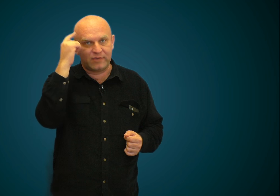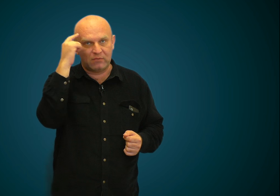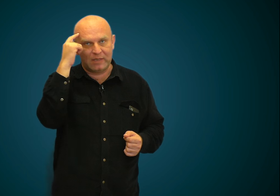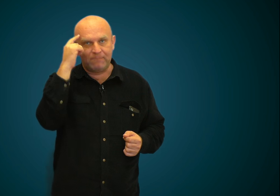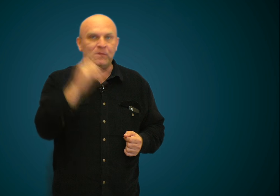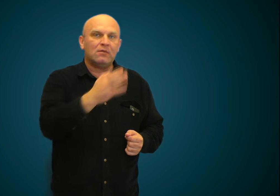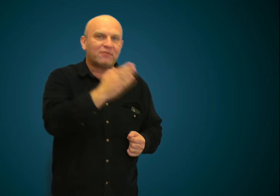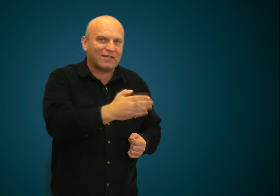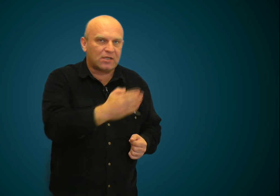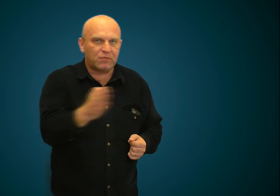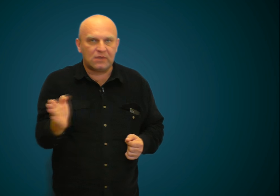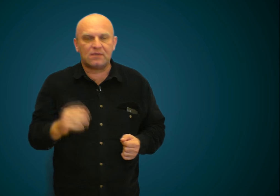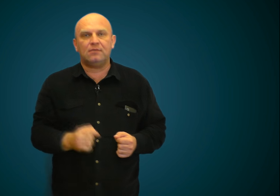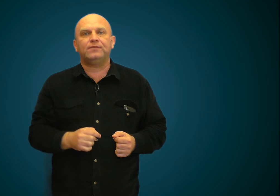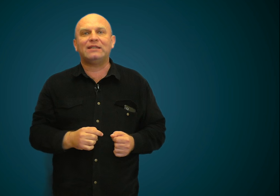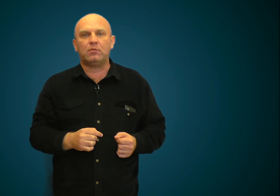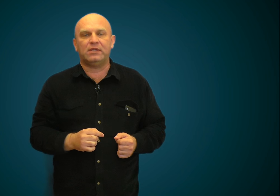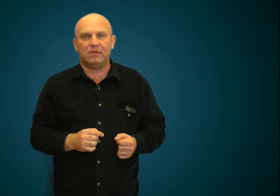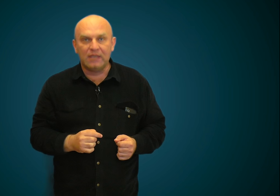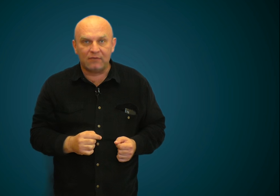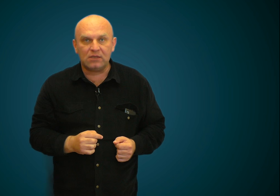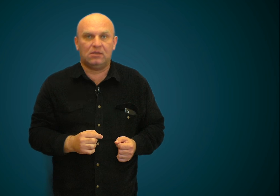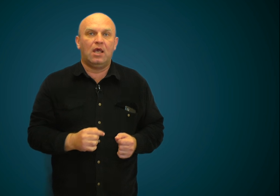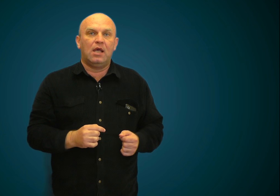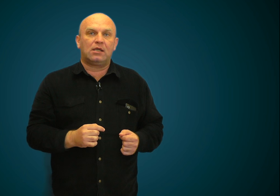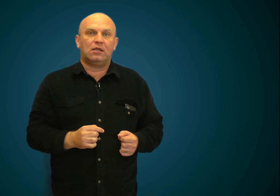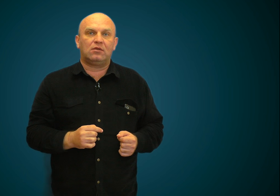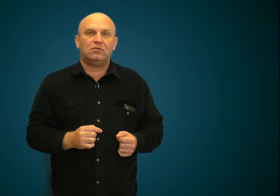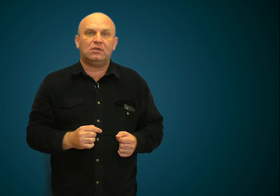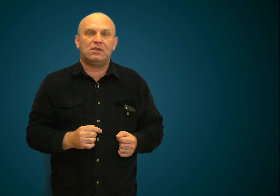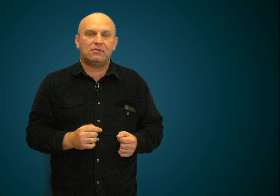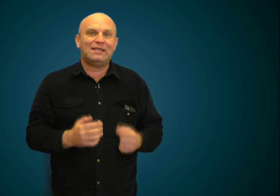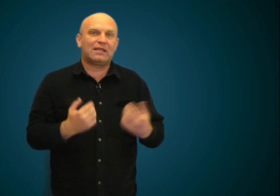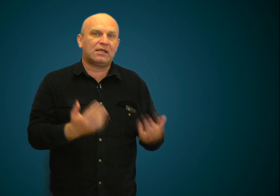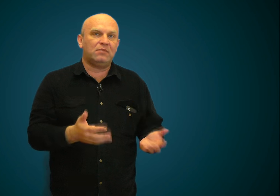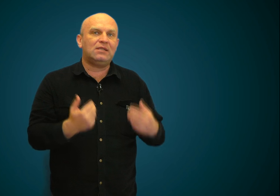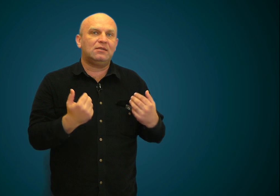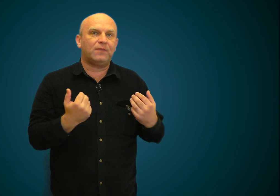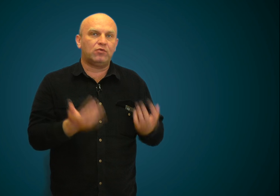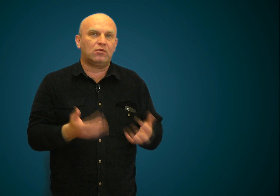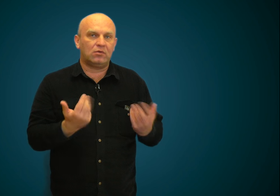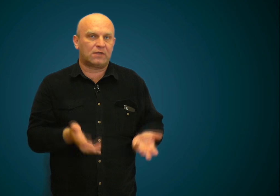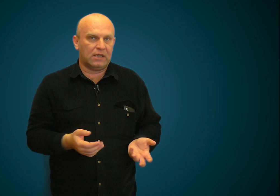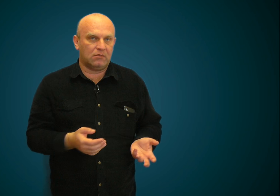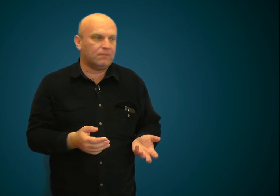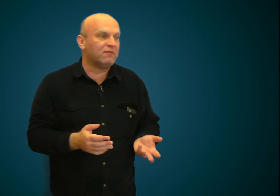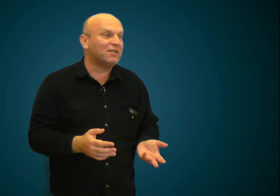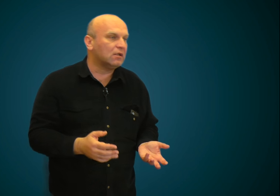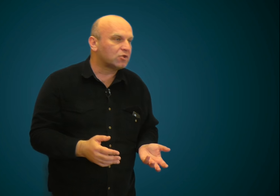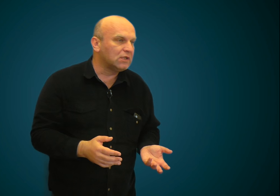себя в каждой репетиции отрабатывать навык, который называется кормить аудиторию взглядами. Вы должны